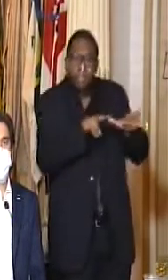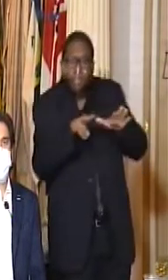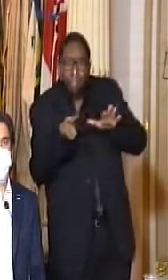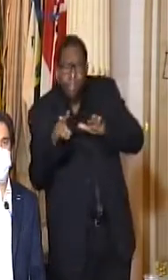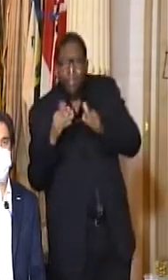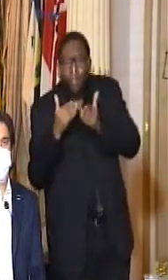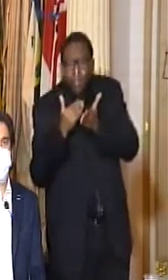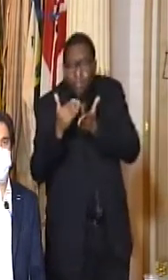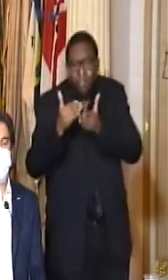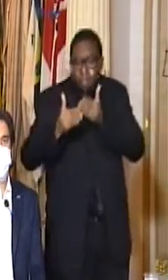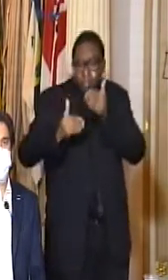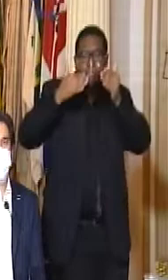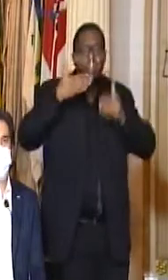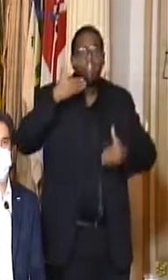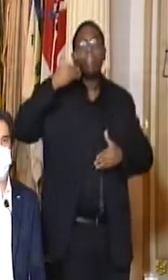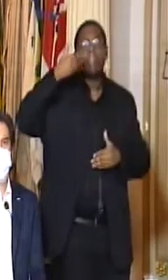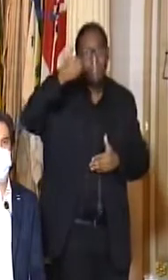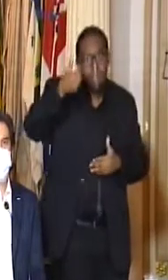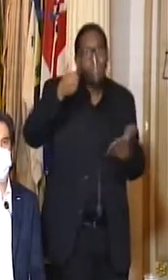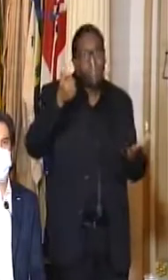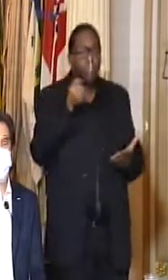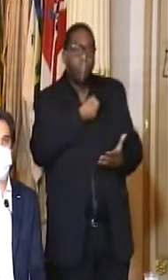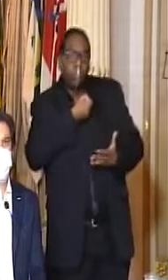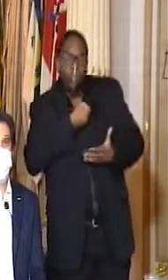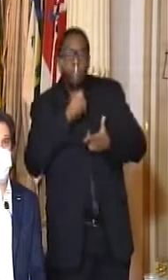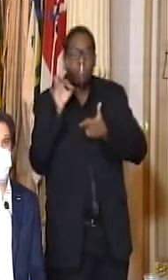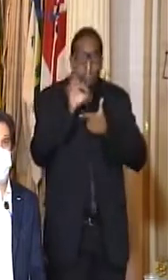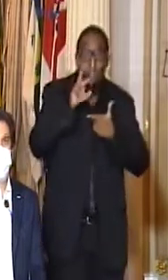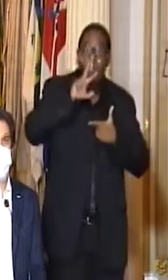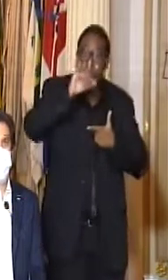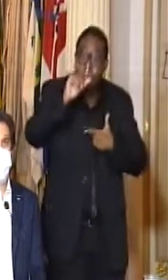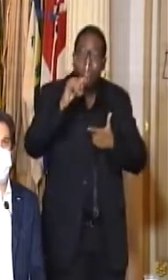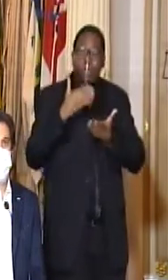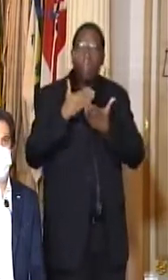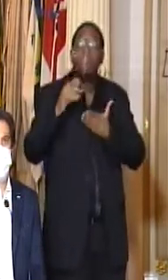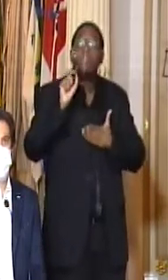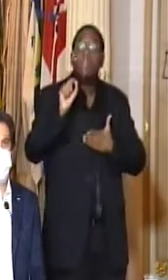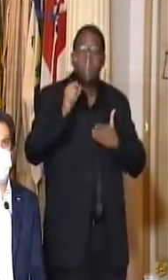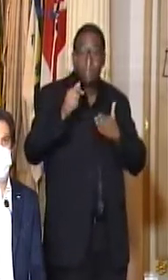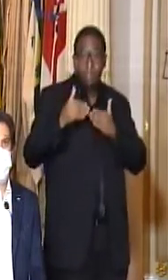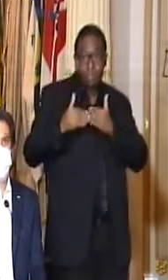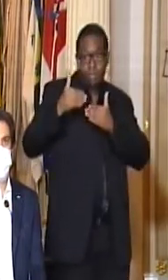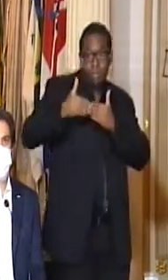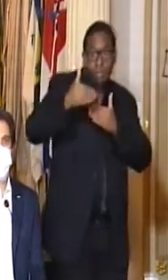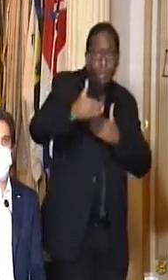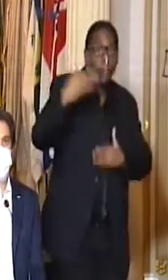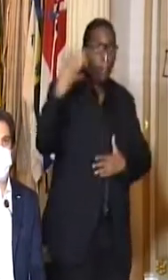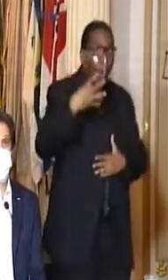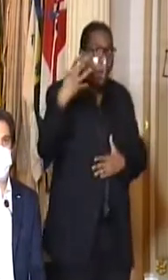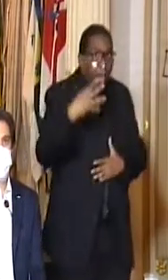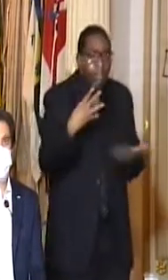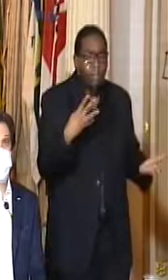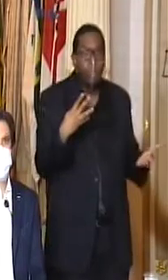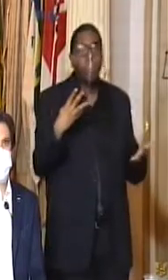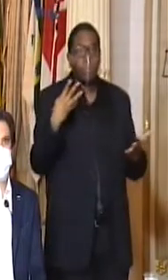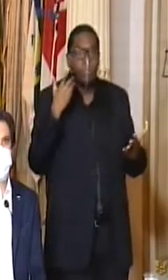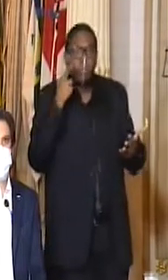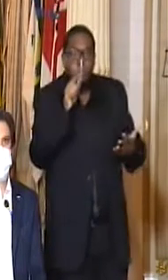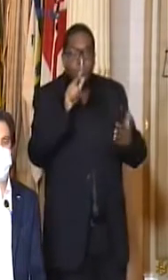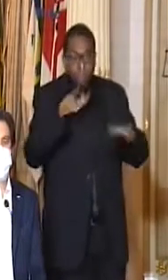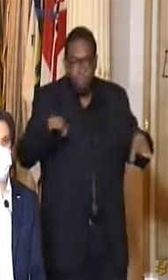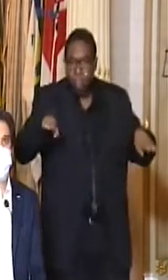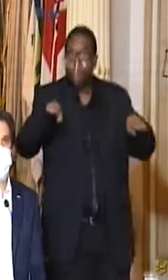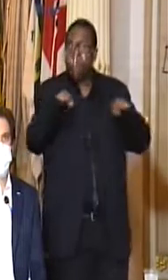mais expressiva nos indicadores e vão avançar então para a fase 4, se igualando as